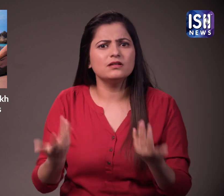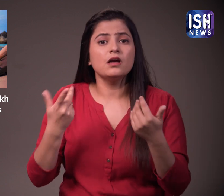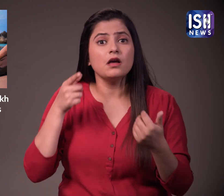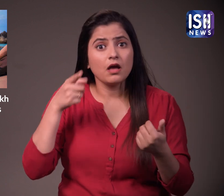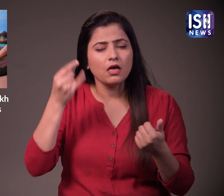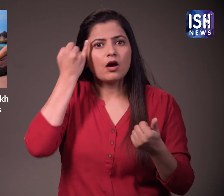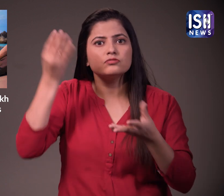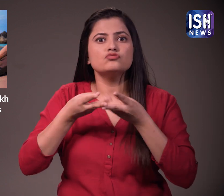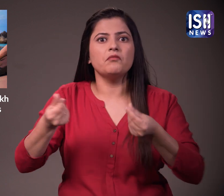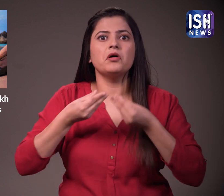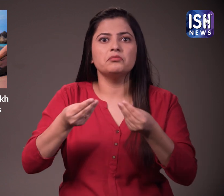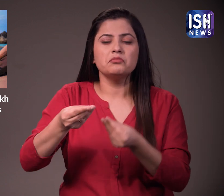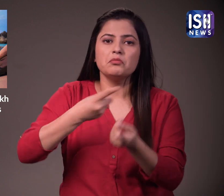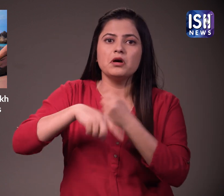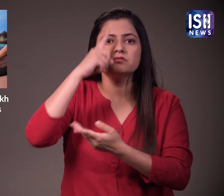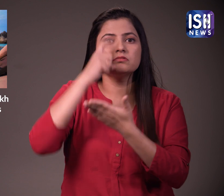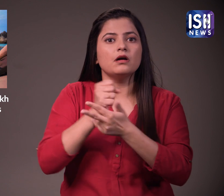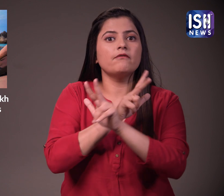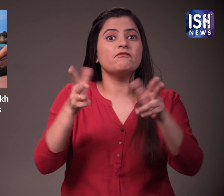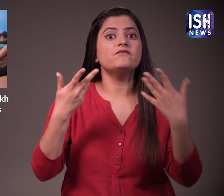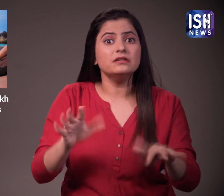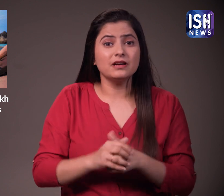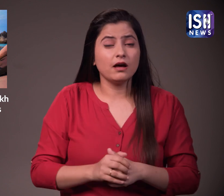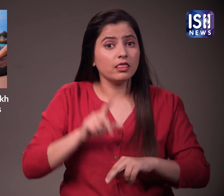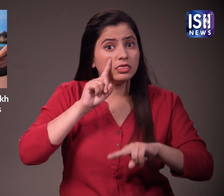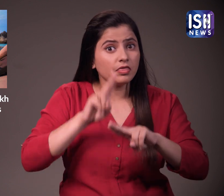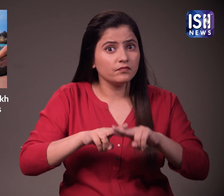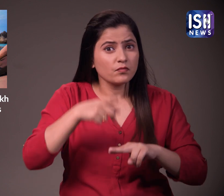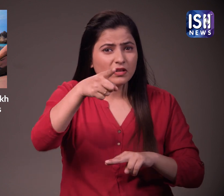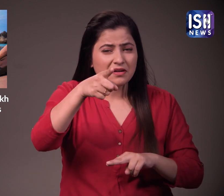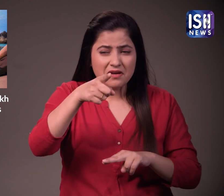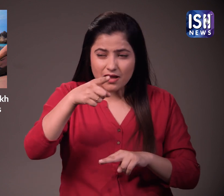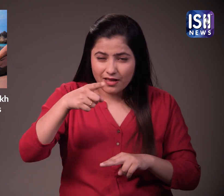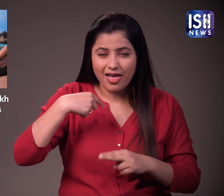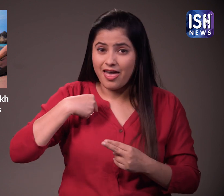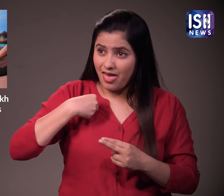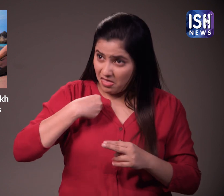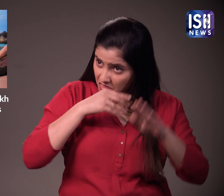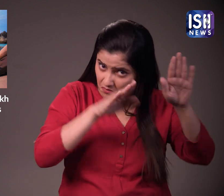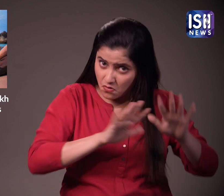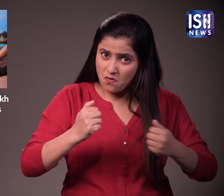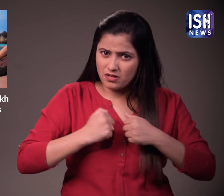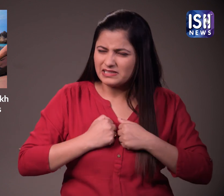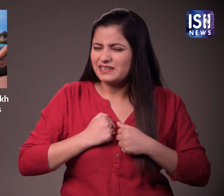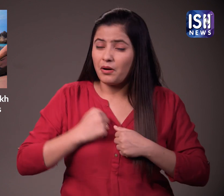इसलिए उन्होंने ये समाधान निकाल और उसी की घोशना की, यदि कोई सरकर्मी अन्प्लग या चुट्टी के समय